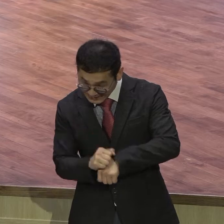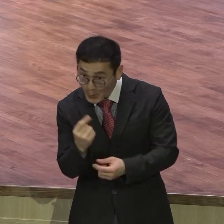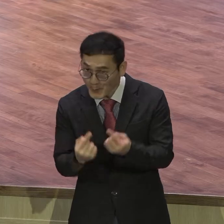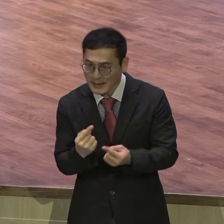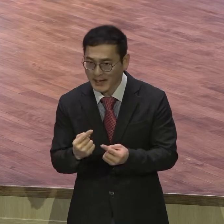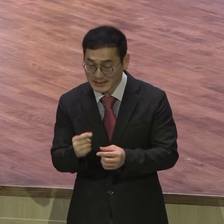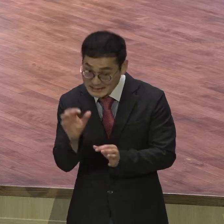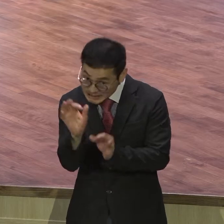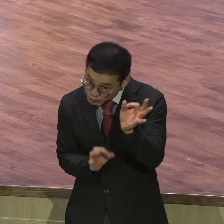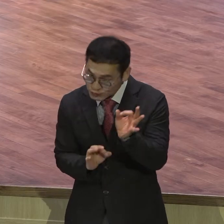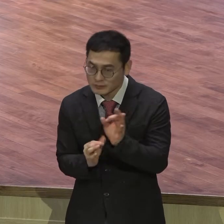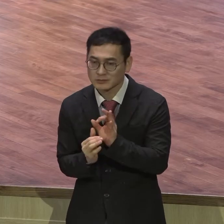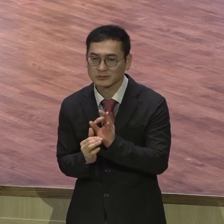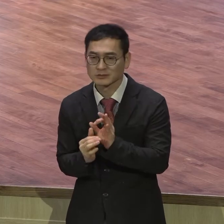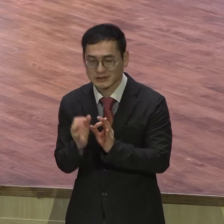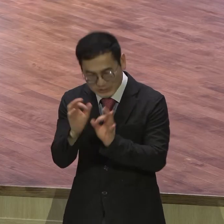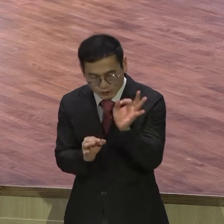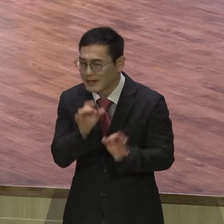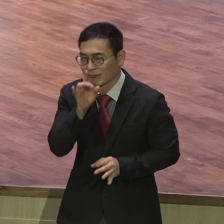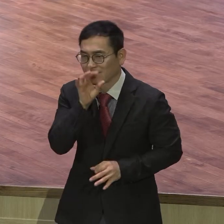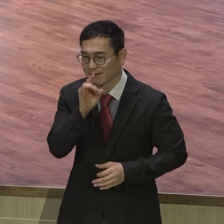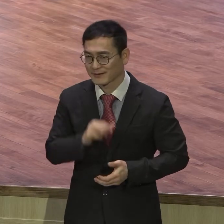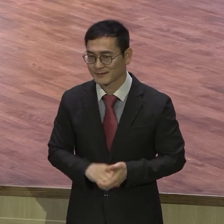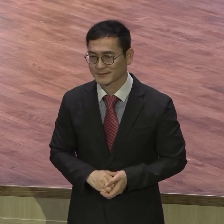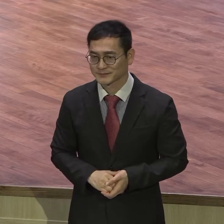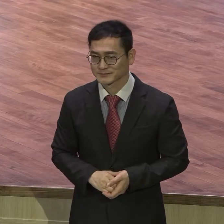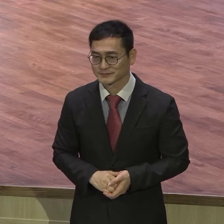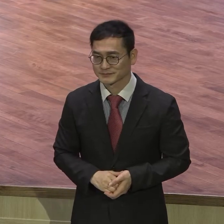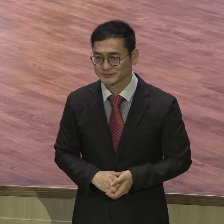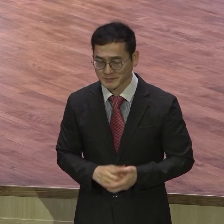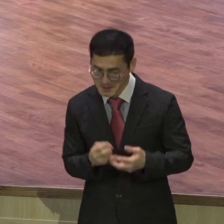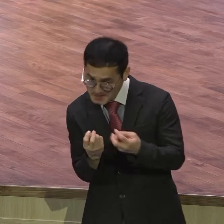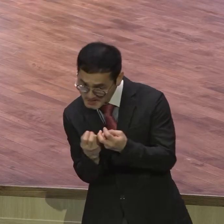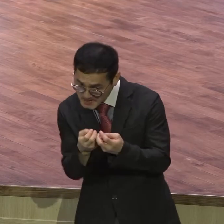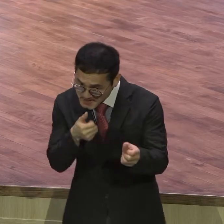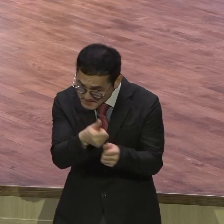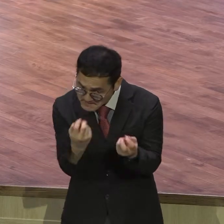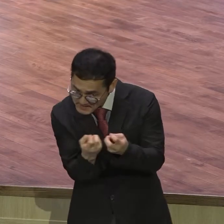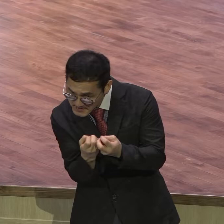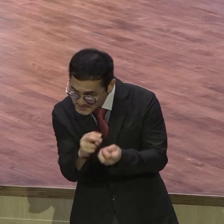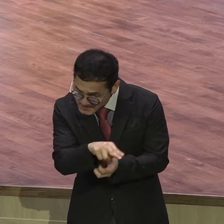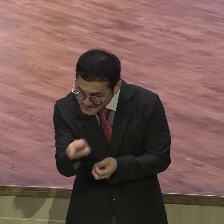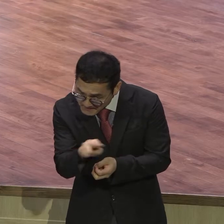바둑을 잘 두는 두는 것도 중요하지만 악수를